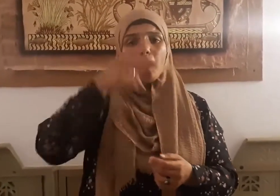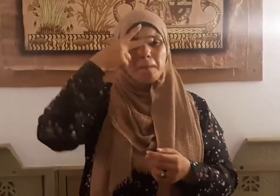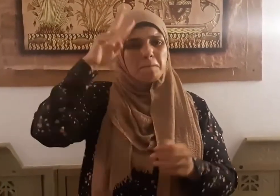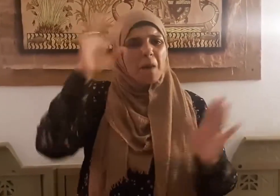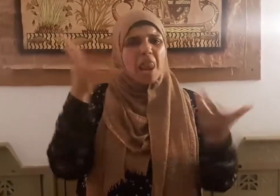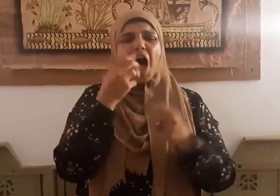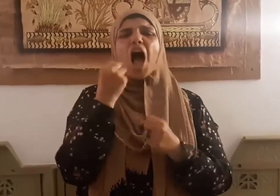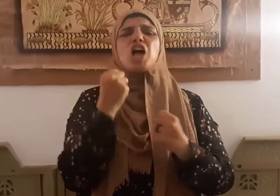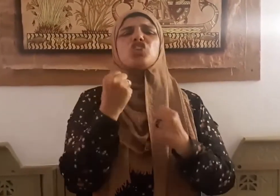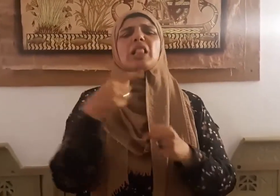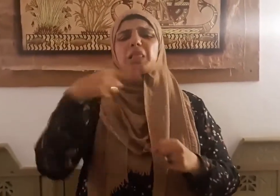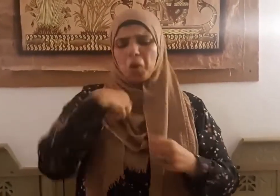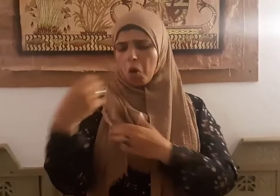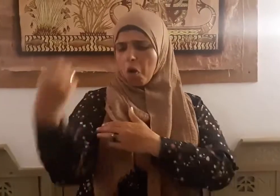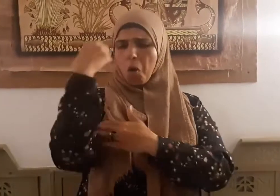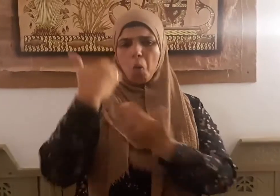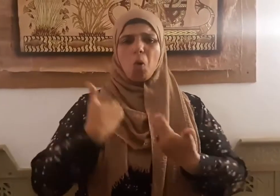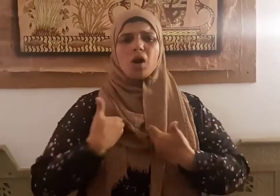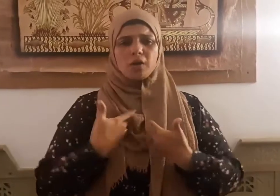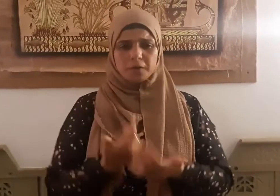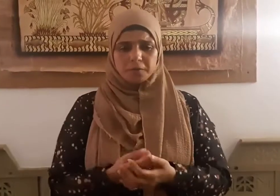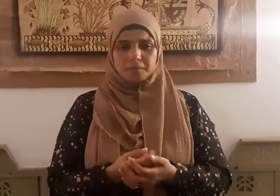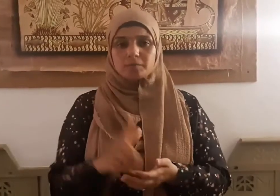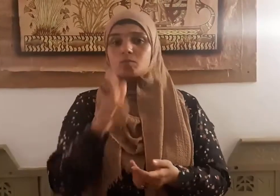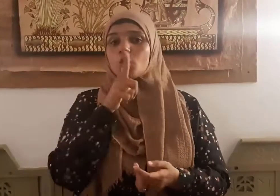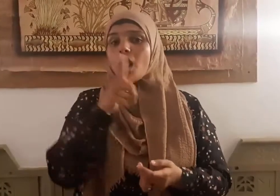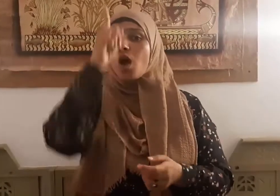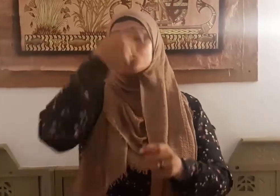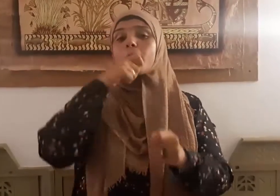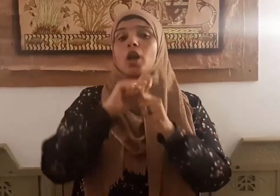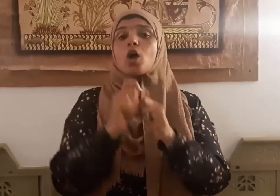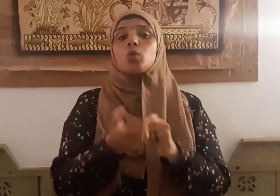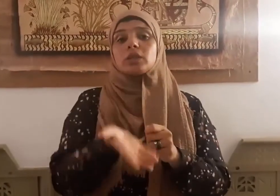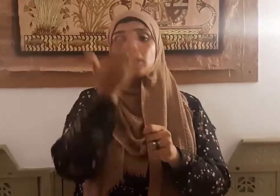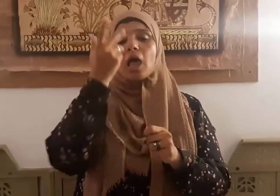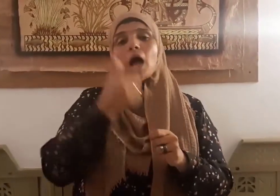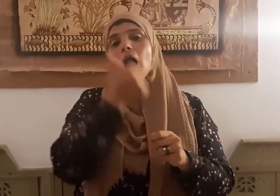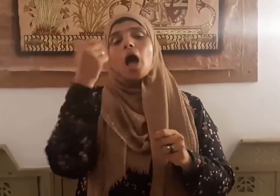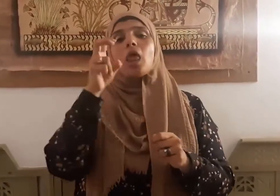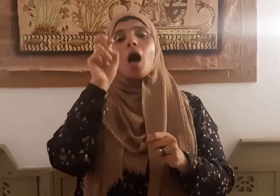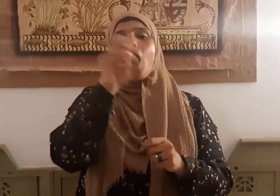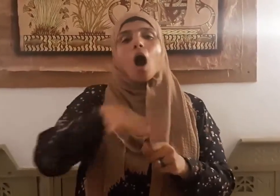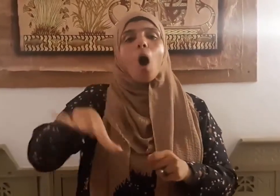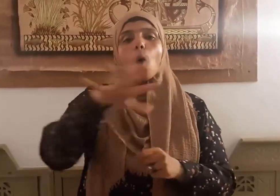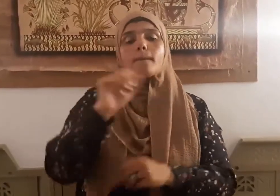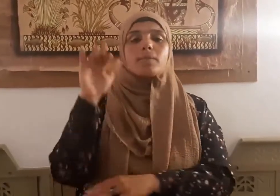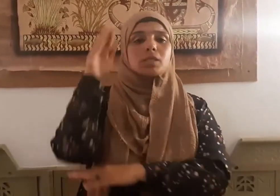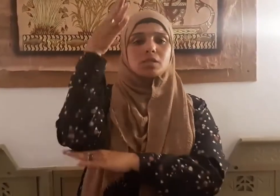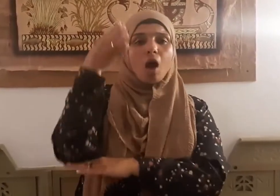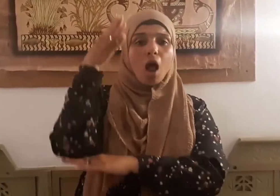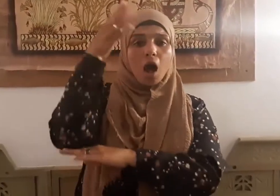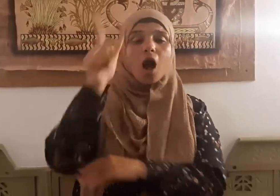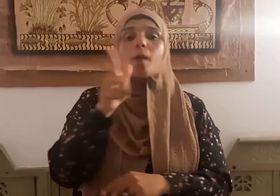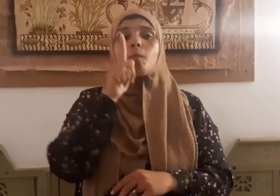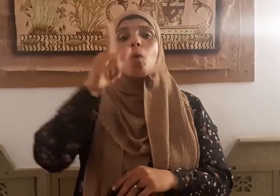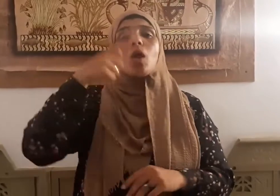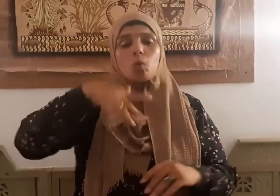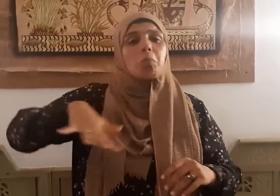منا قوة وقال تعالى عن قوم صالح قال الملأ الذين